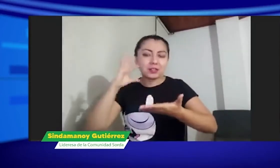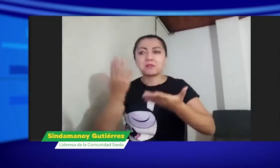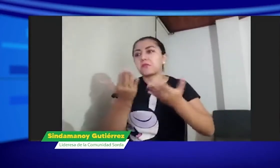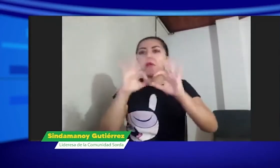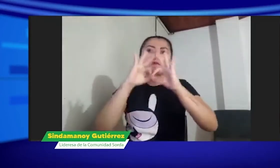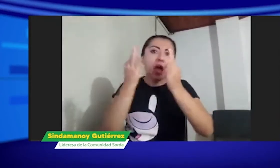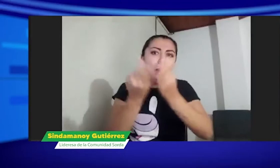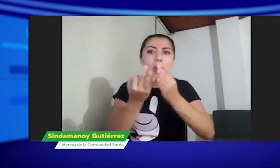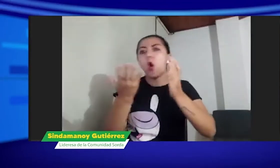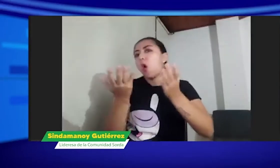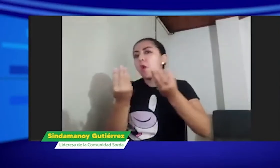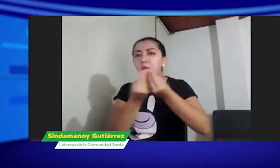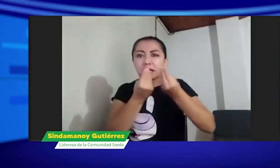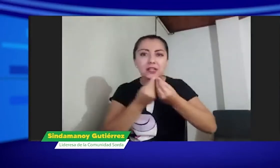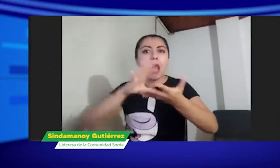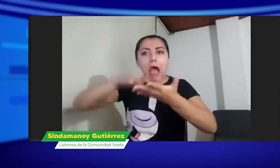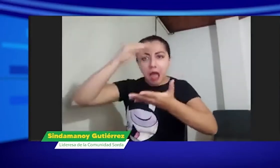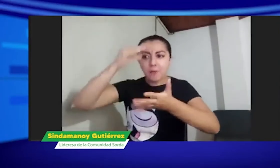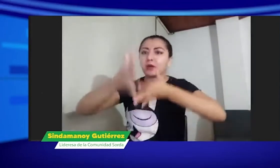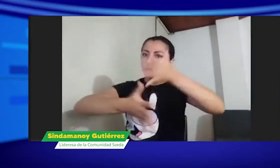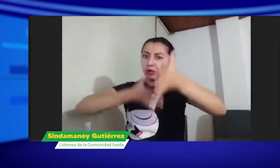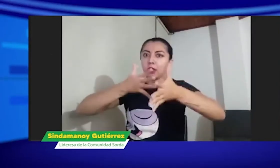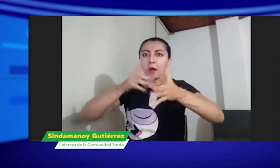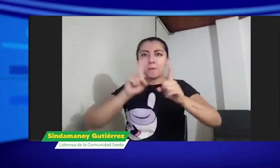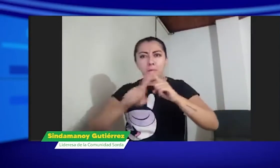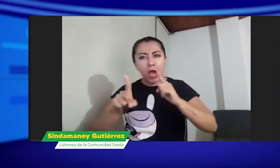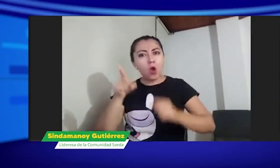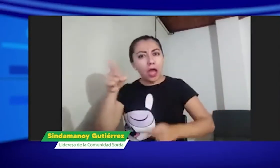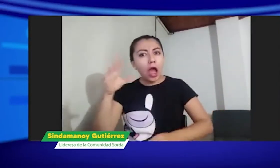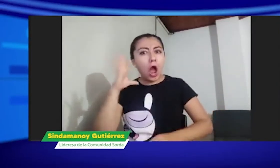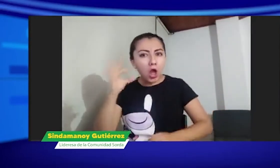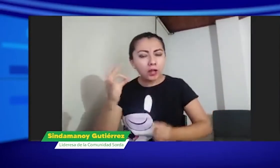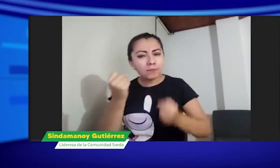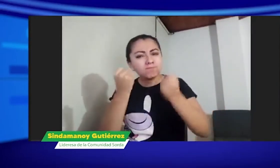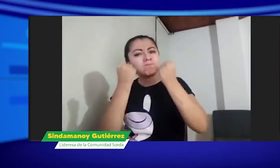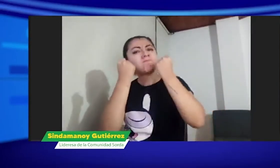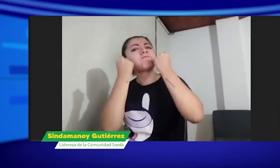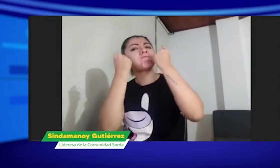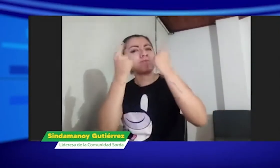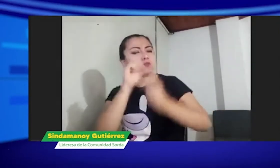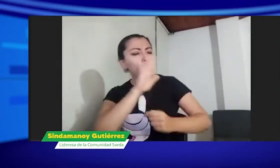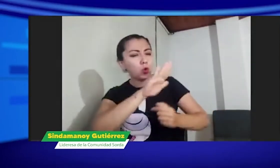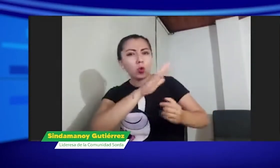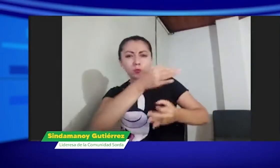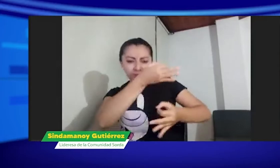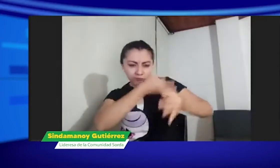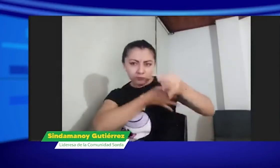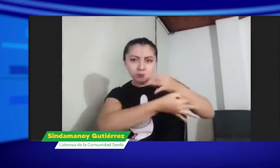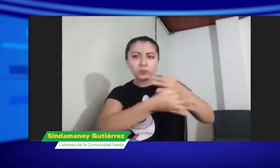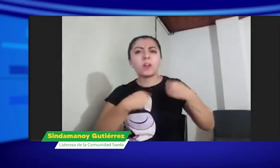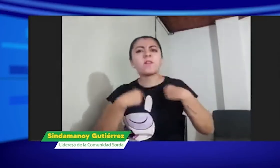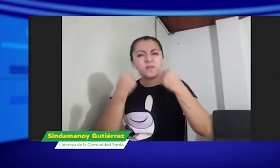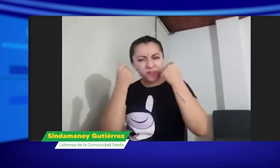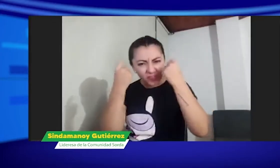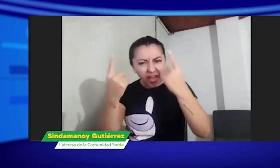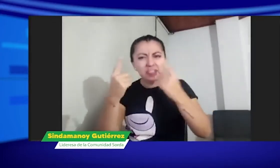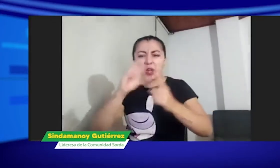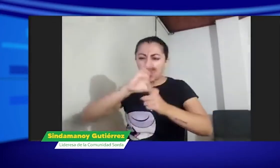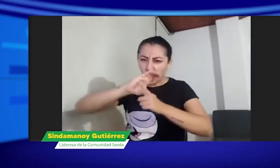abierta para que las personas oyentes puedan aprenderla, que sean compañeros de nosotros, de pronto que estén interesados en